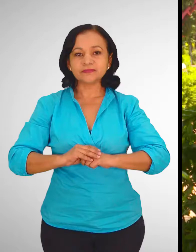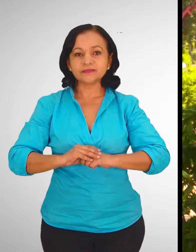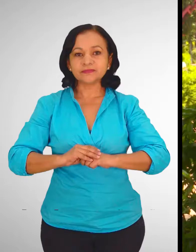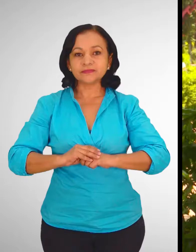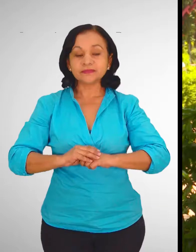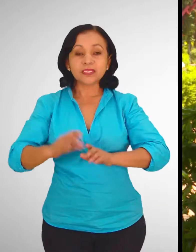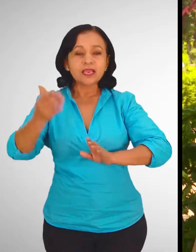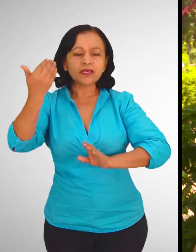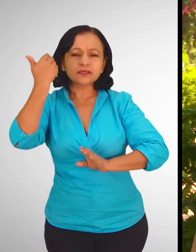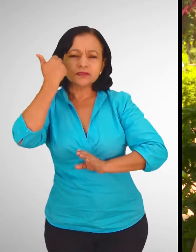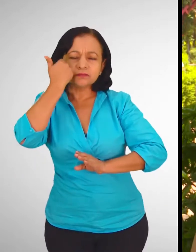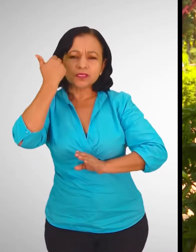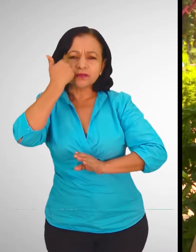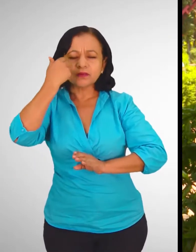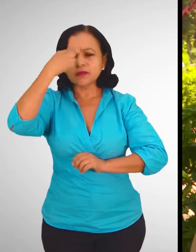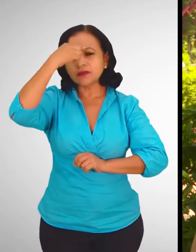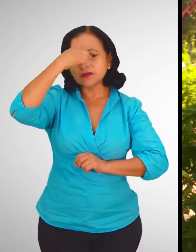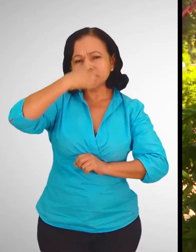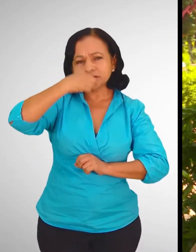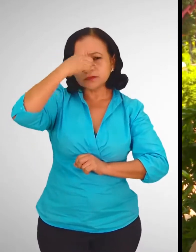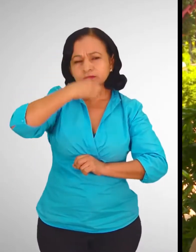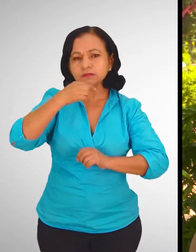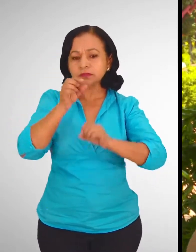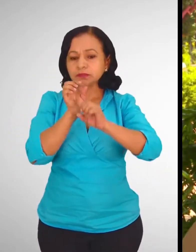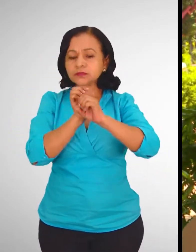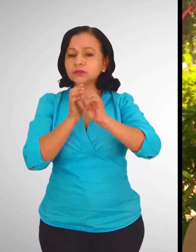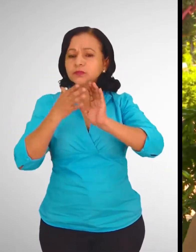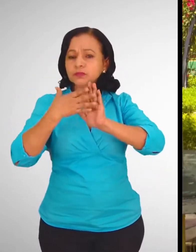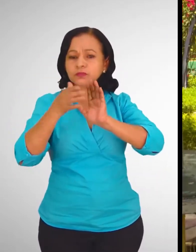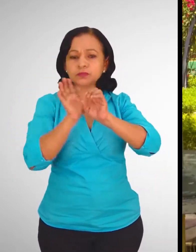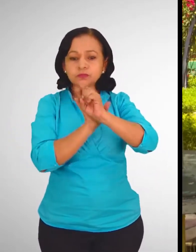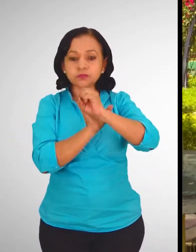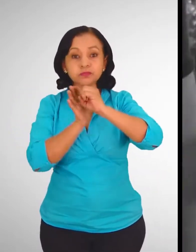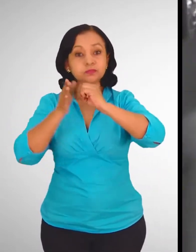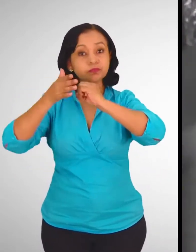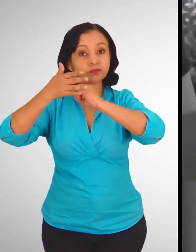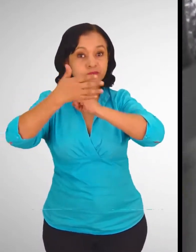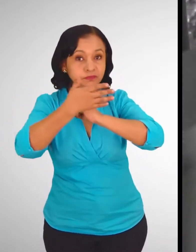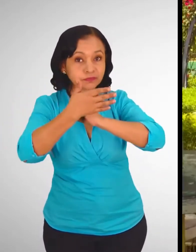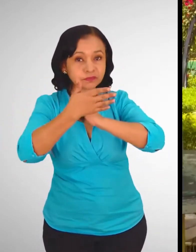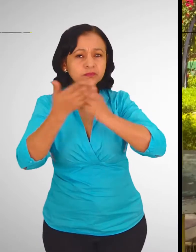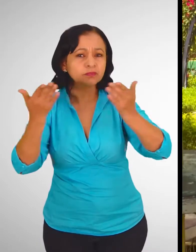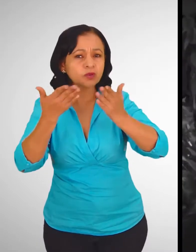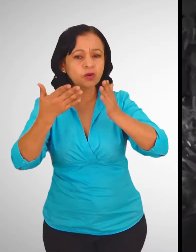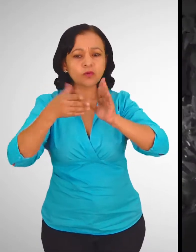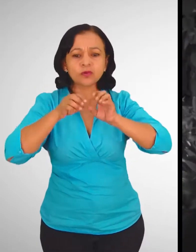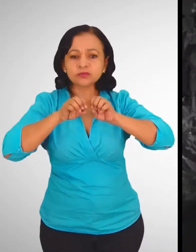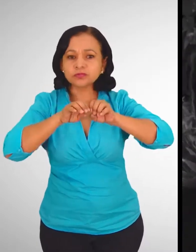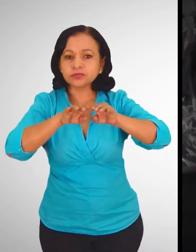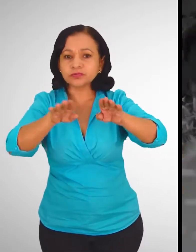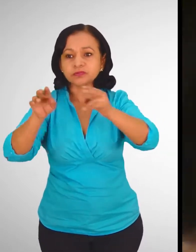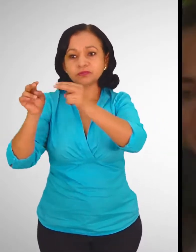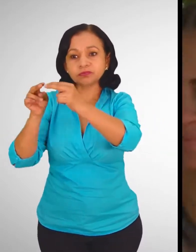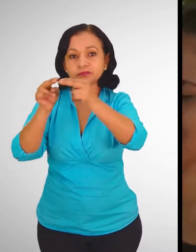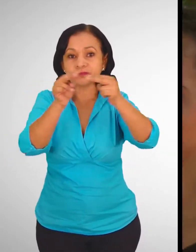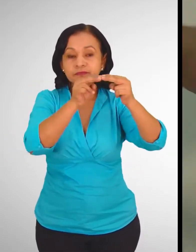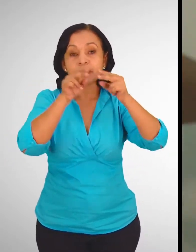Las enfermedades respiratorias, como la transmitida por el coronavirus, se propagan a través del contacto con una persona